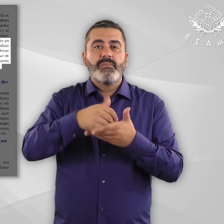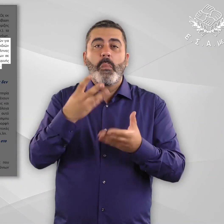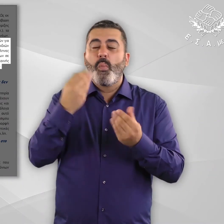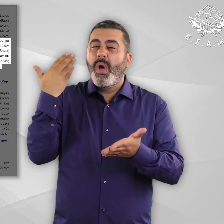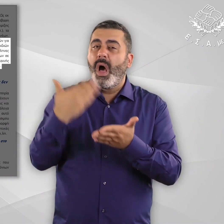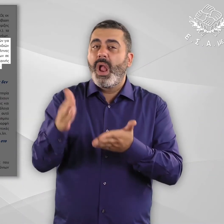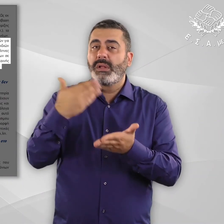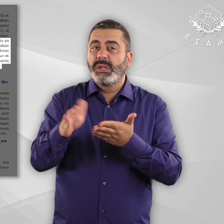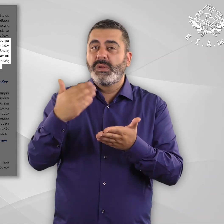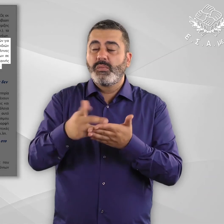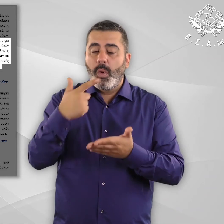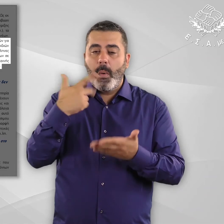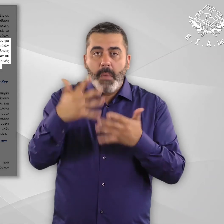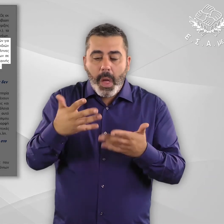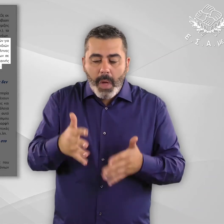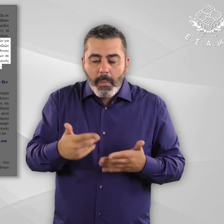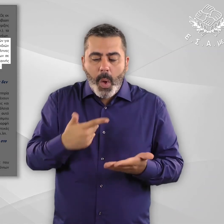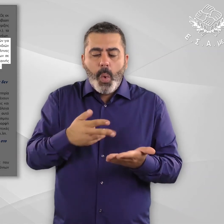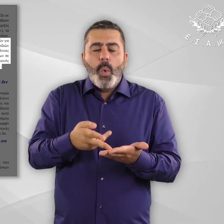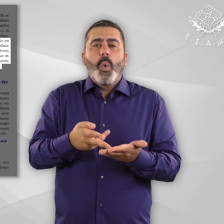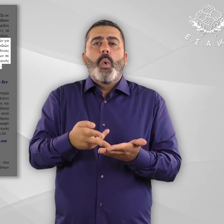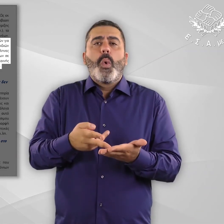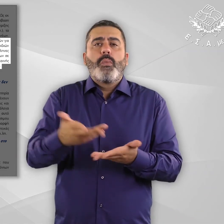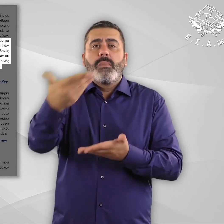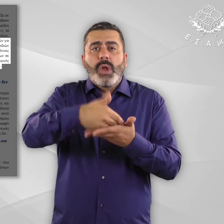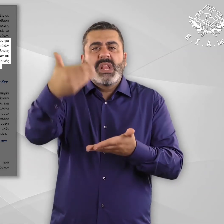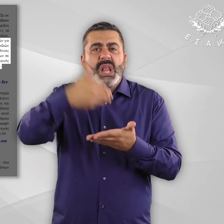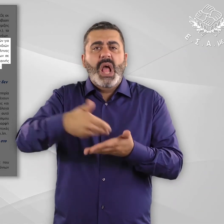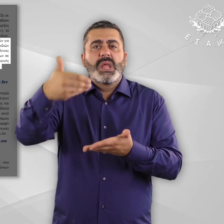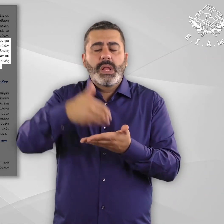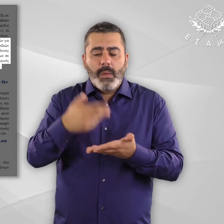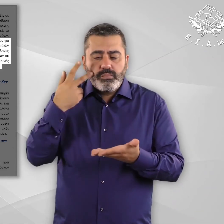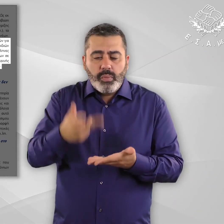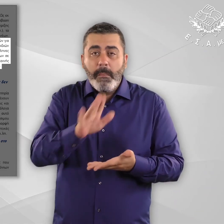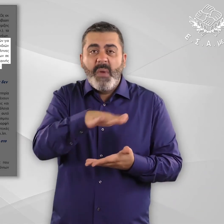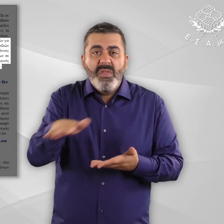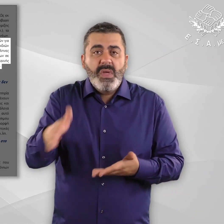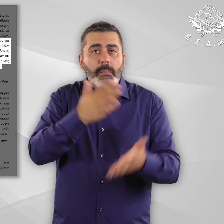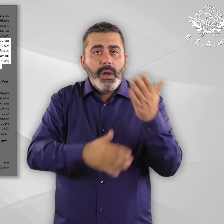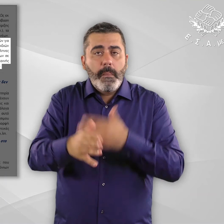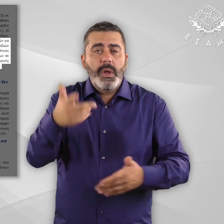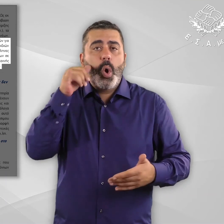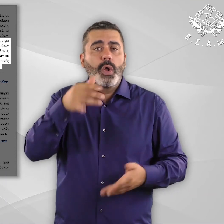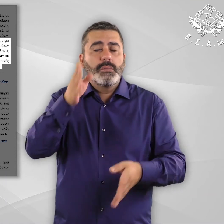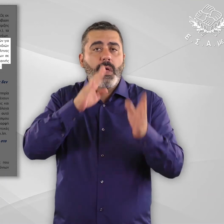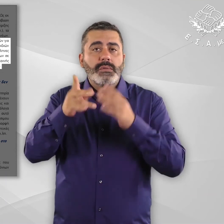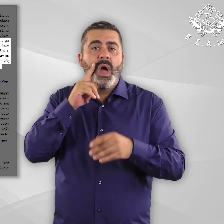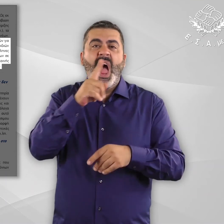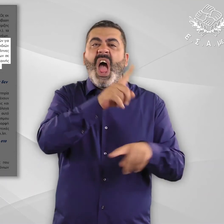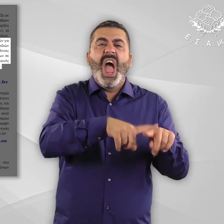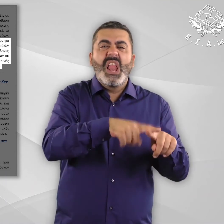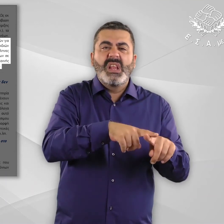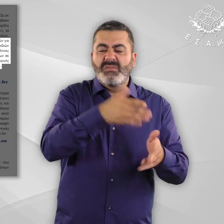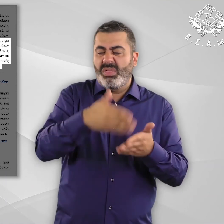ΕΣΑΜΕΑ είχε γίνει αποδέκτης καταγγελιών για ρατσιστικές και ξενοφοβικές συμπεριφορές εναντιπαιδιών προσφύγων με αναπηρία και